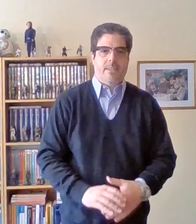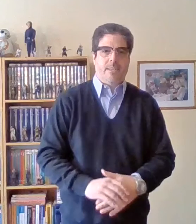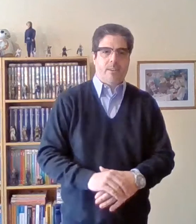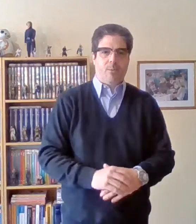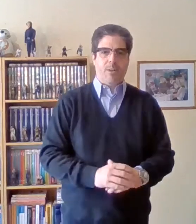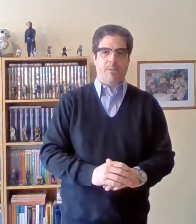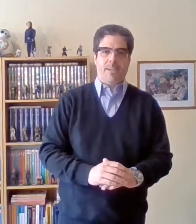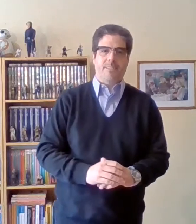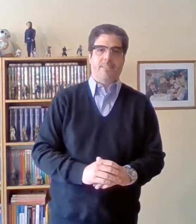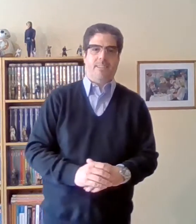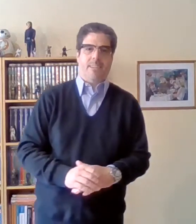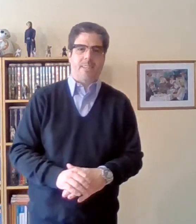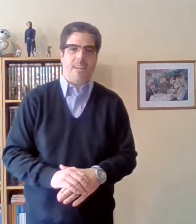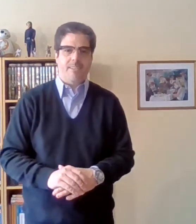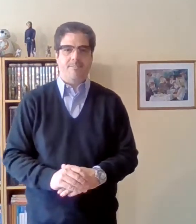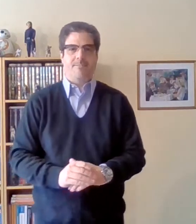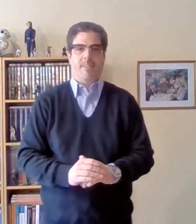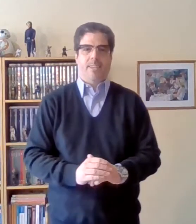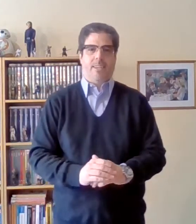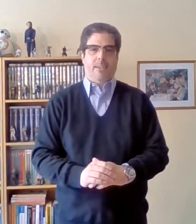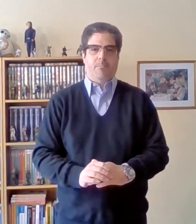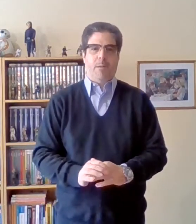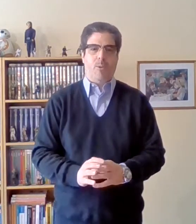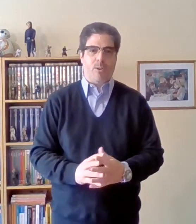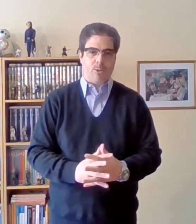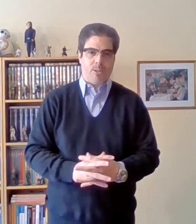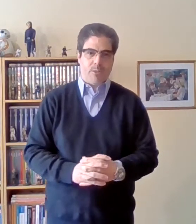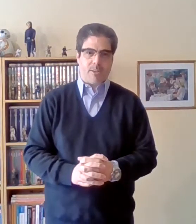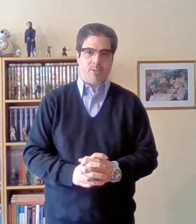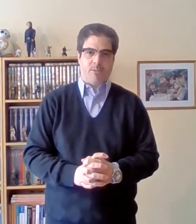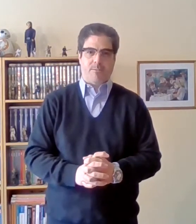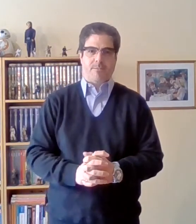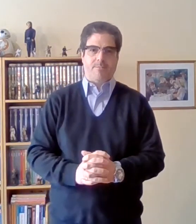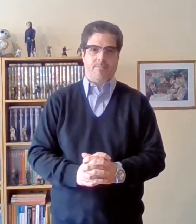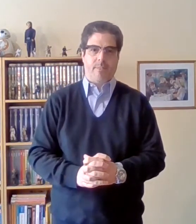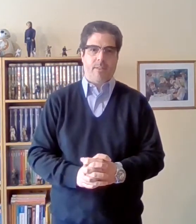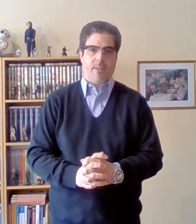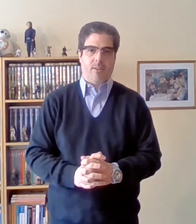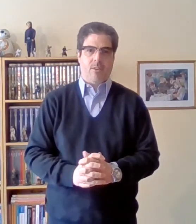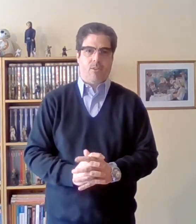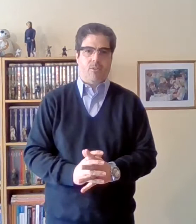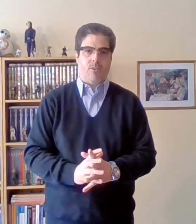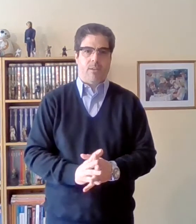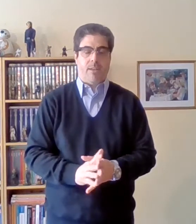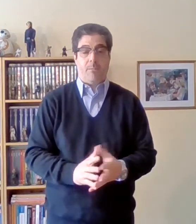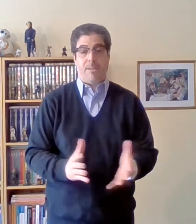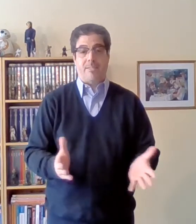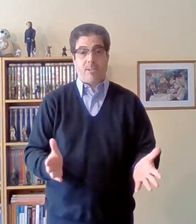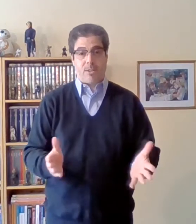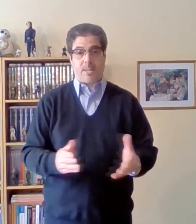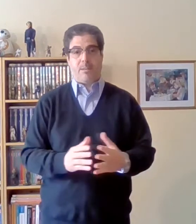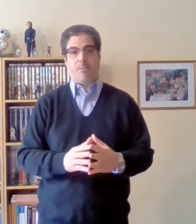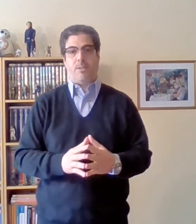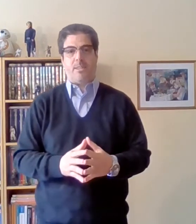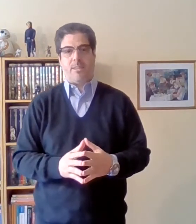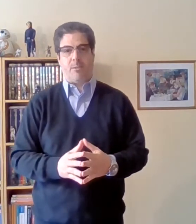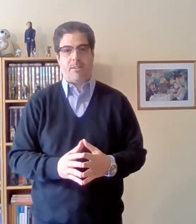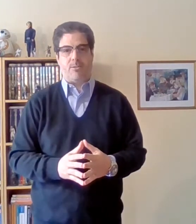¿Cómo les va? ¿Qué tal? Vamos a continuar con el pensador que estamos llevando